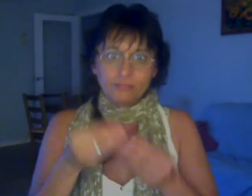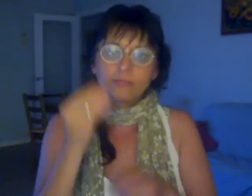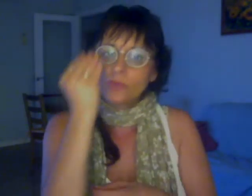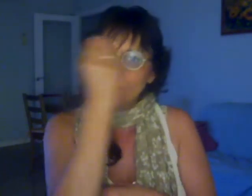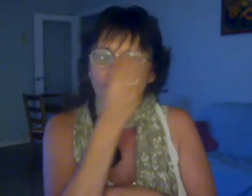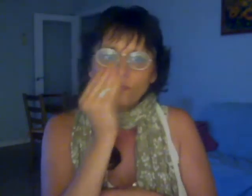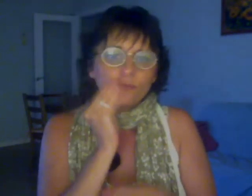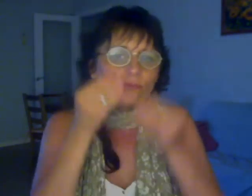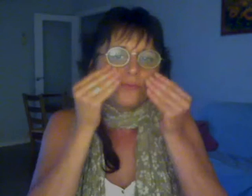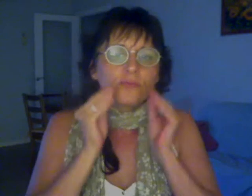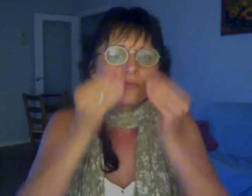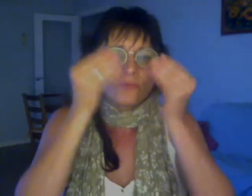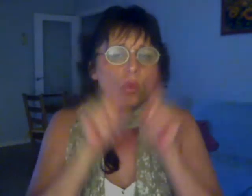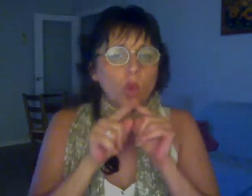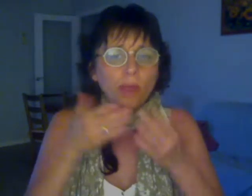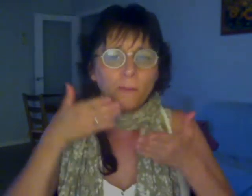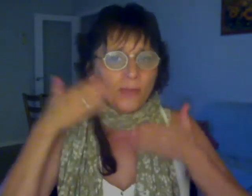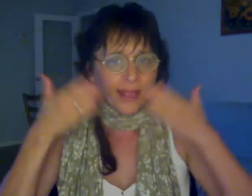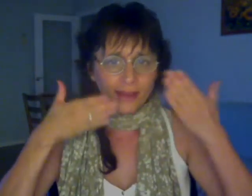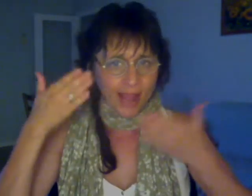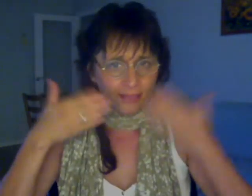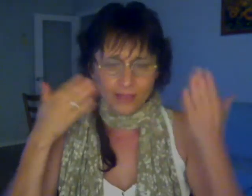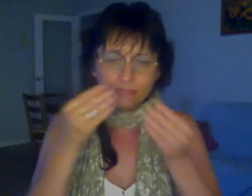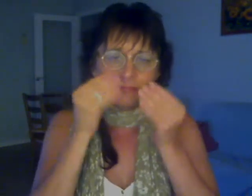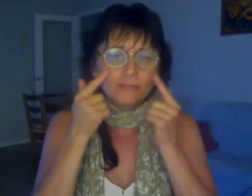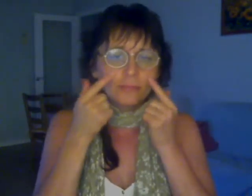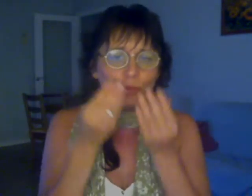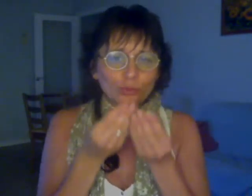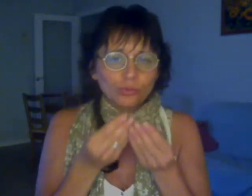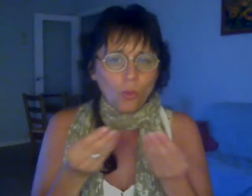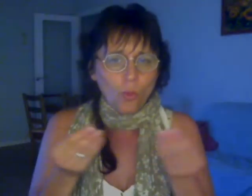Tercera bola Número 15